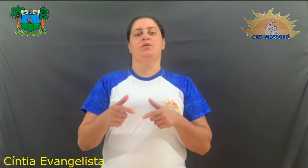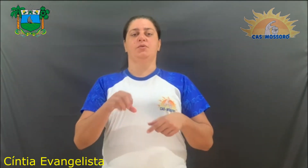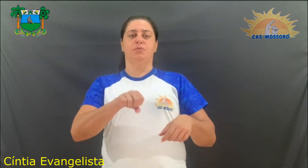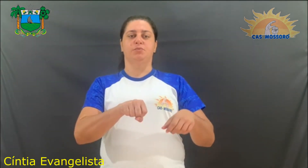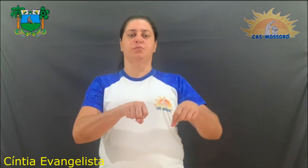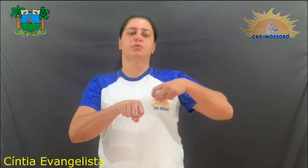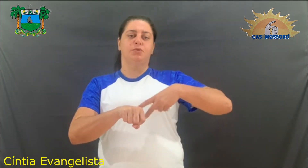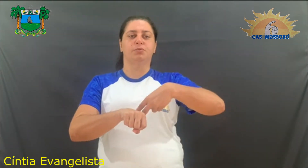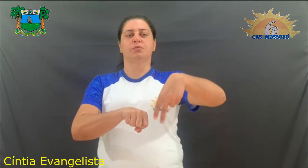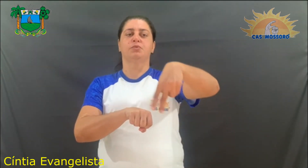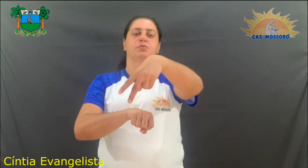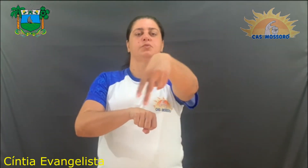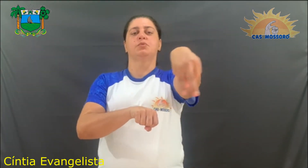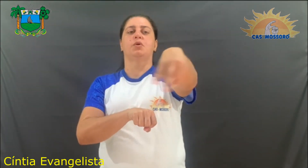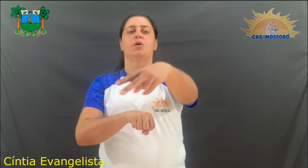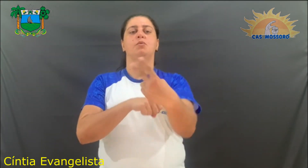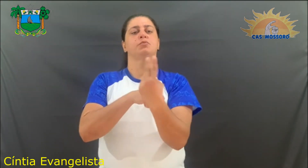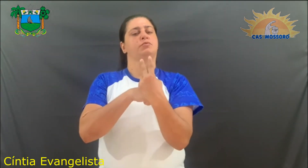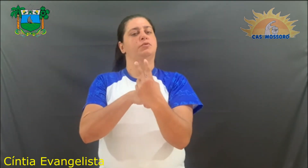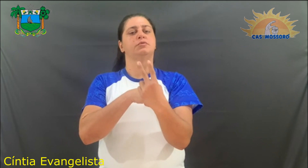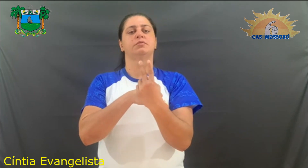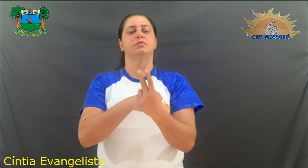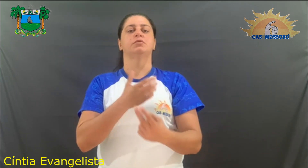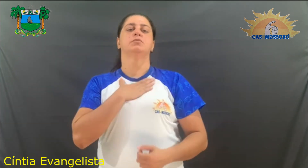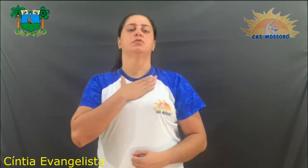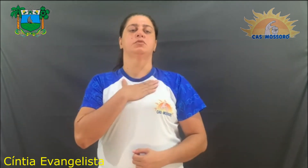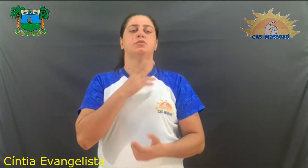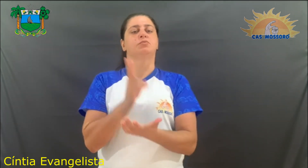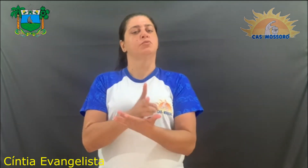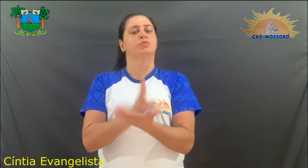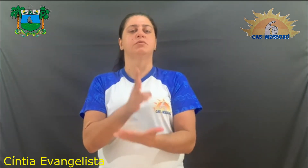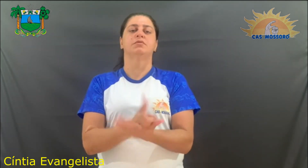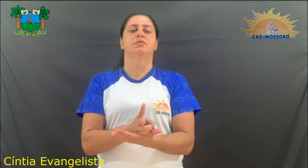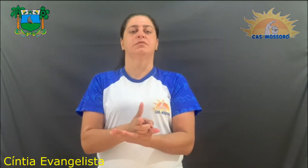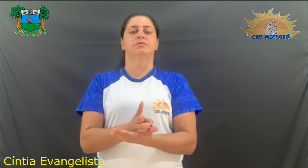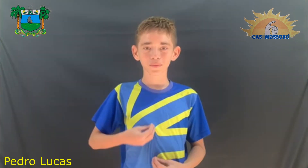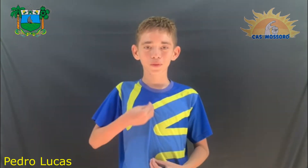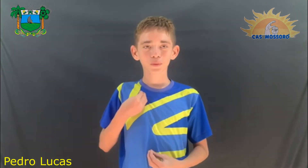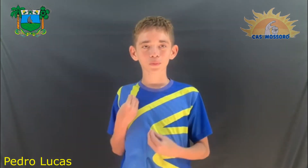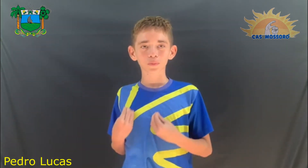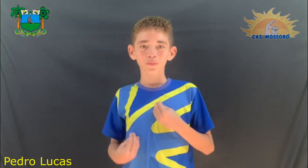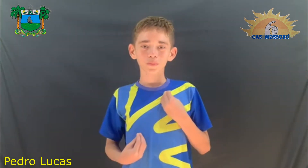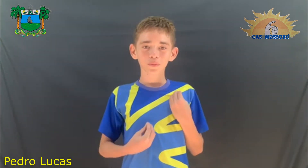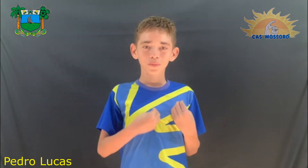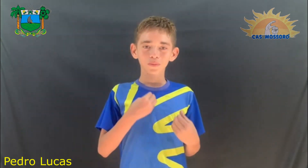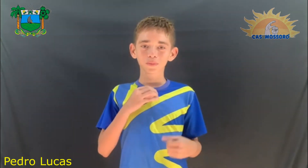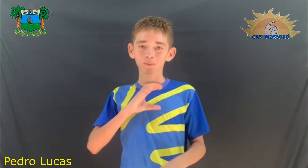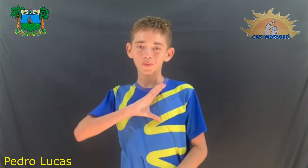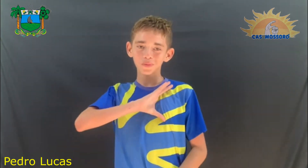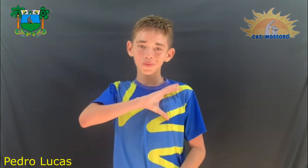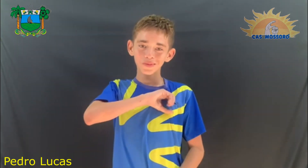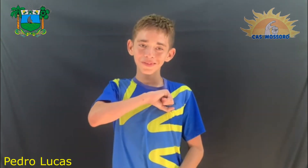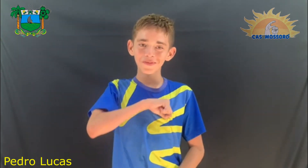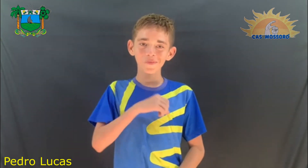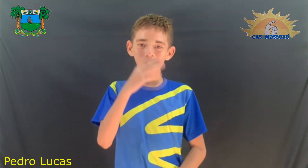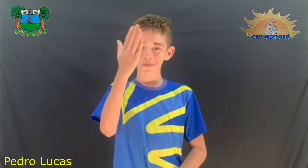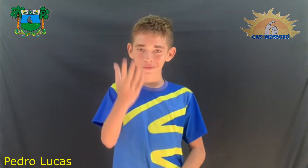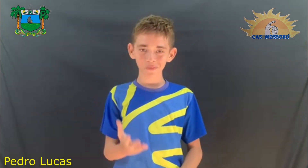desviar, não descuida de mim por um segundo. Se eu vivesse mil vidas nesse mundo, não seria